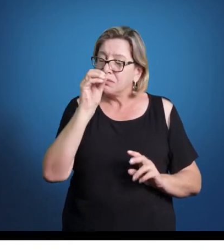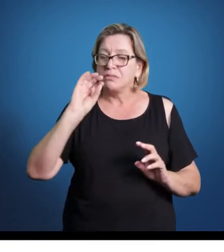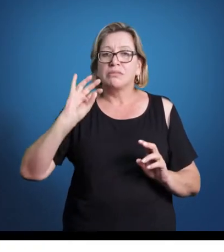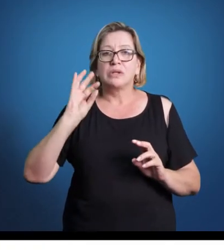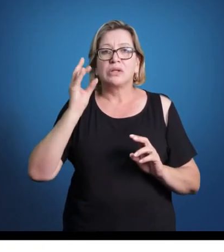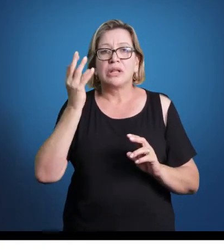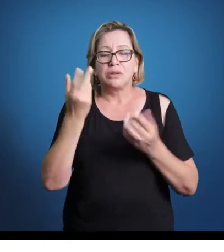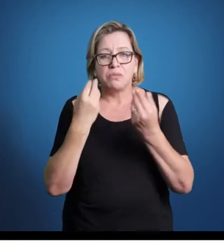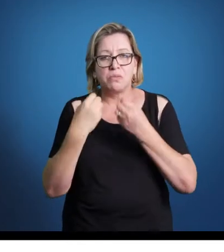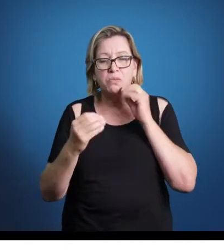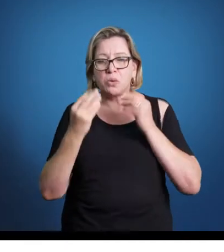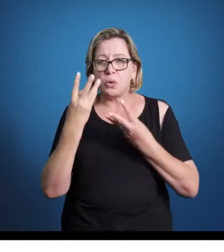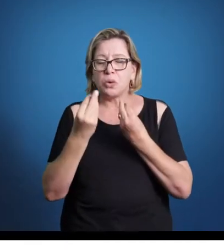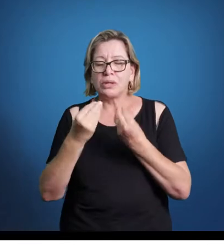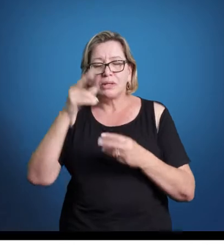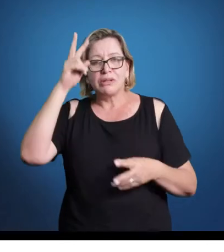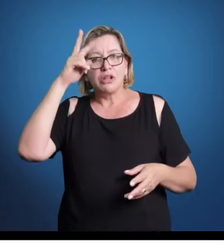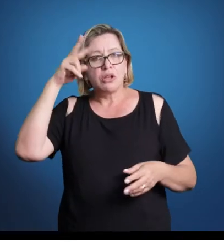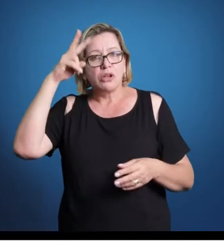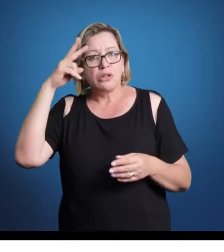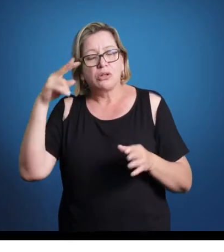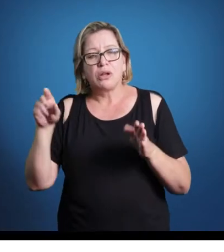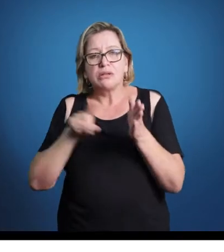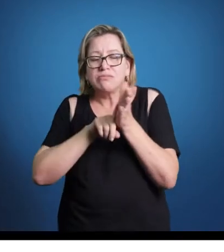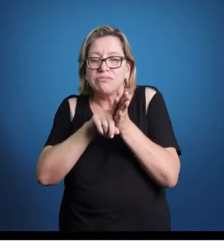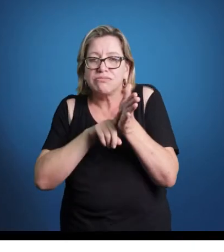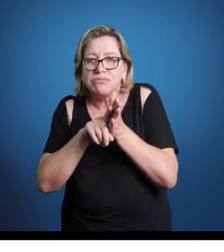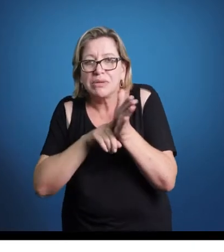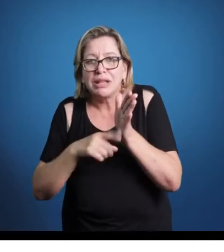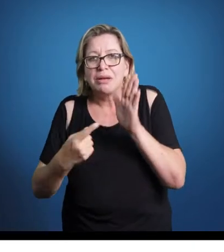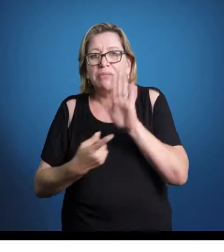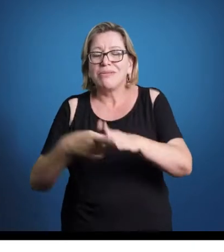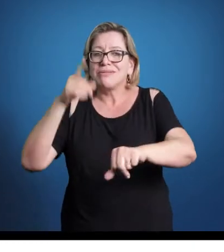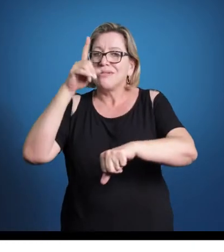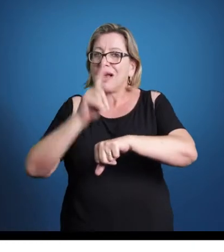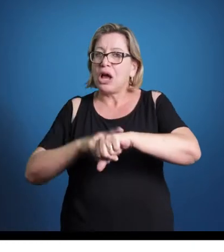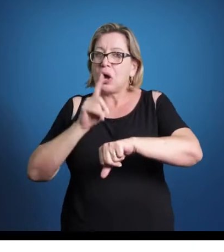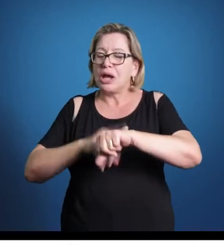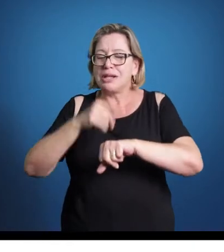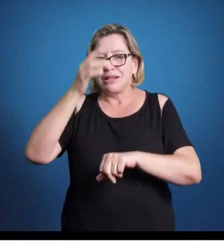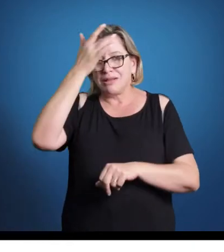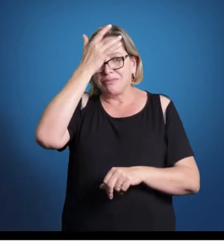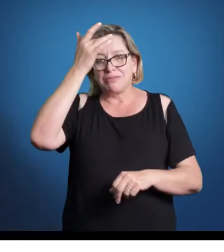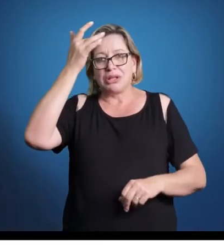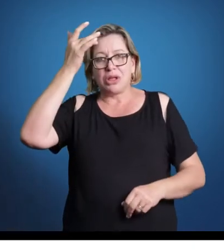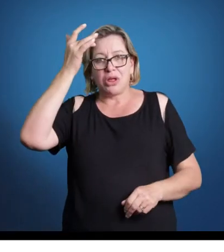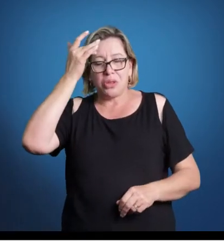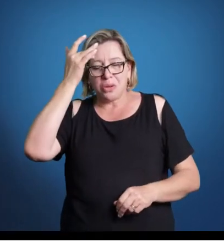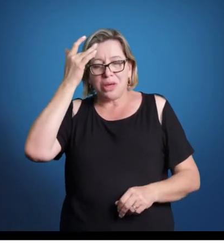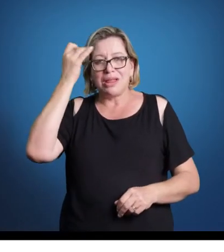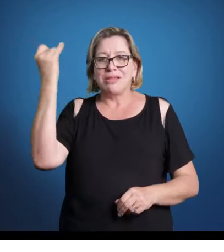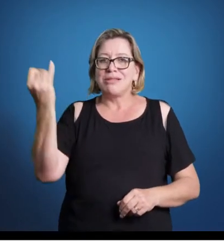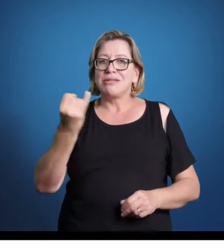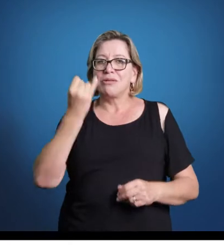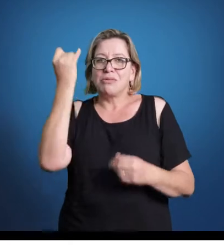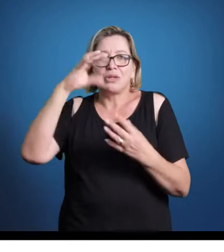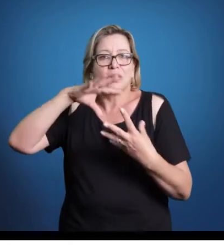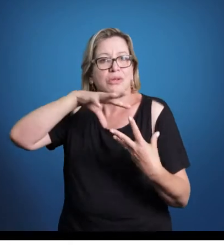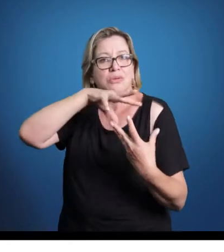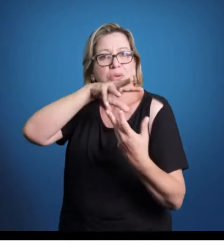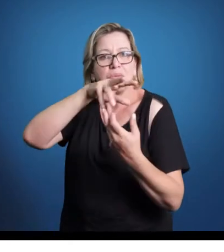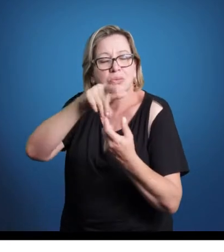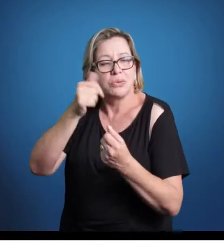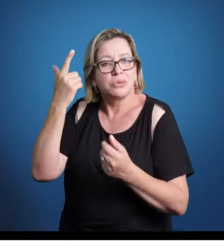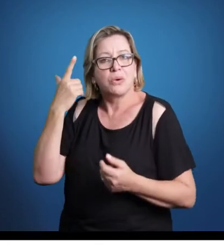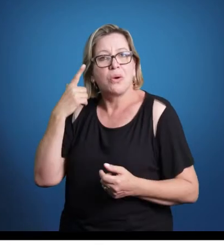Muitos comentadores, muitos historiadores dizem que é o momento onde os grandes pensadores no mundo conseguiram, de fato, sair